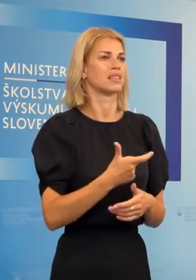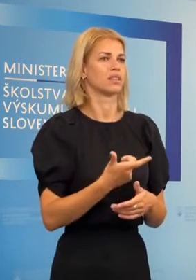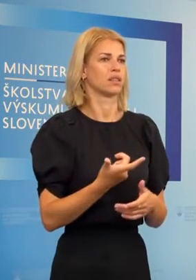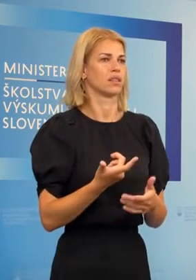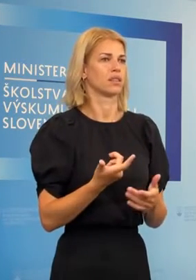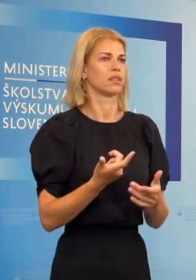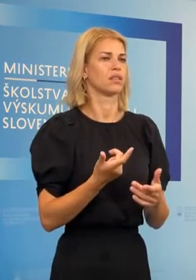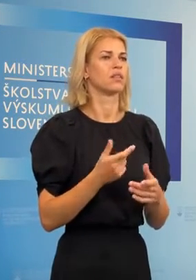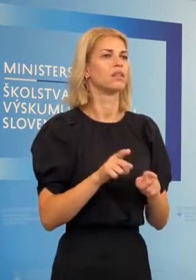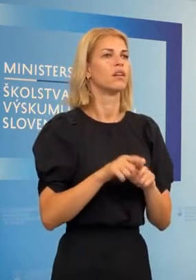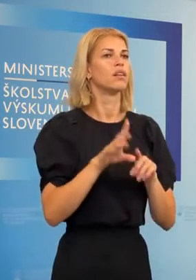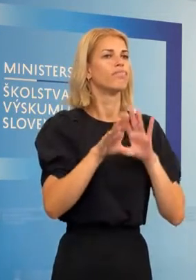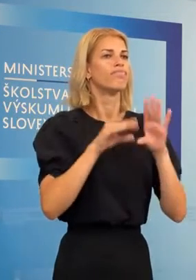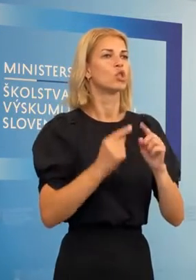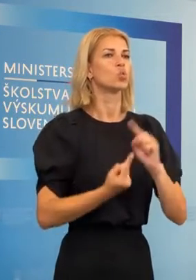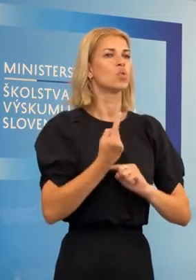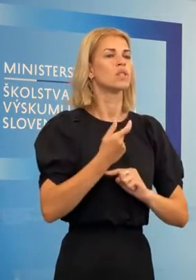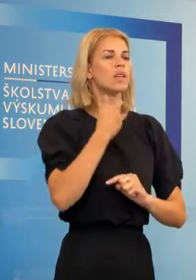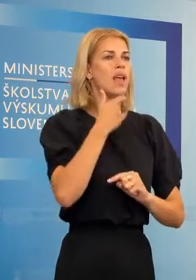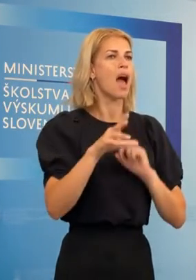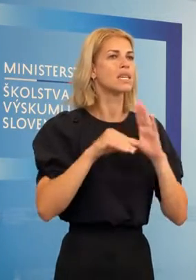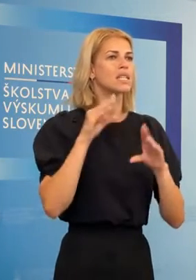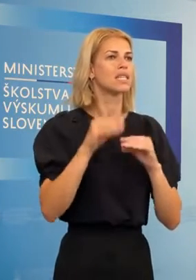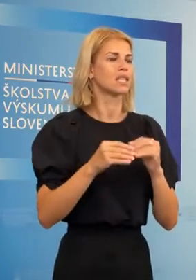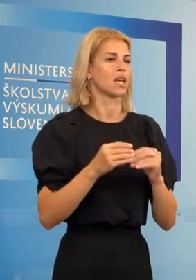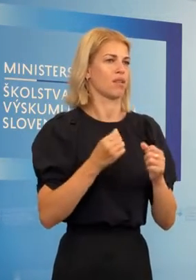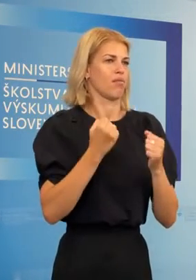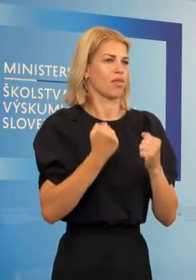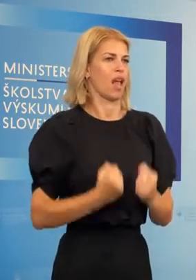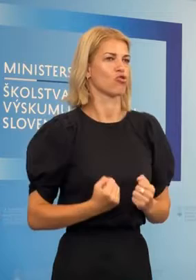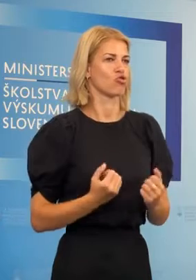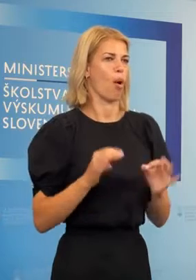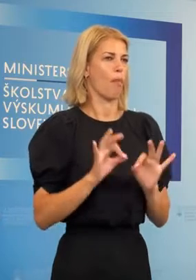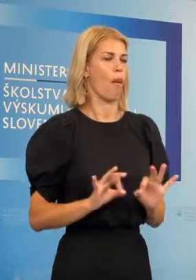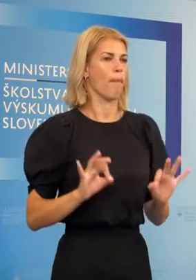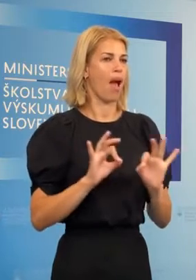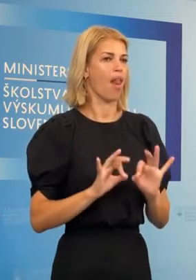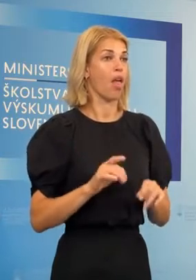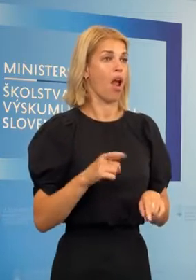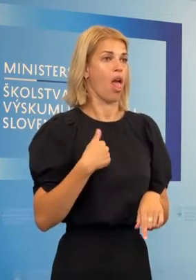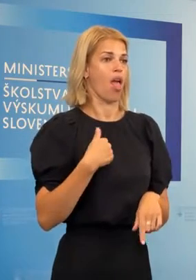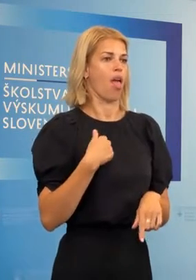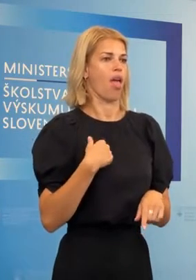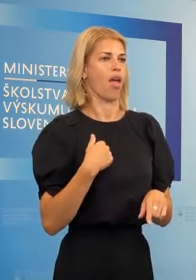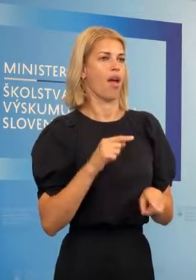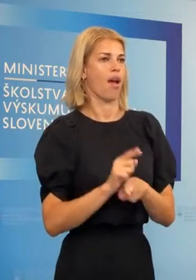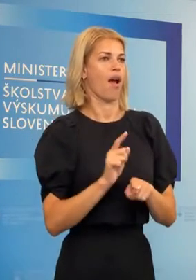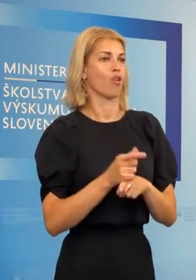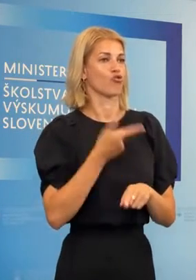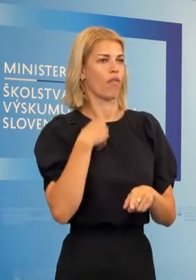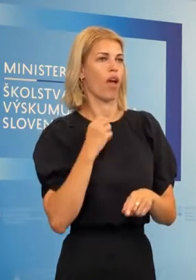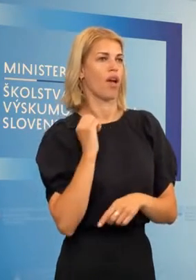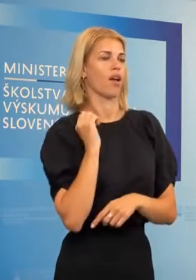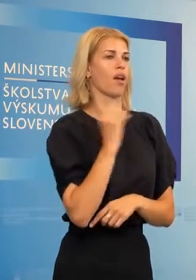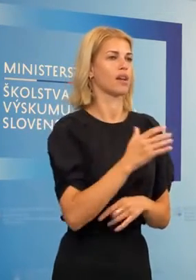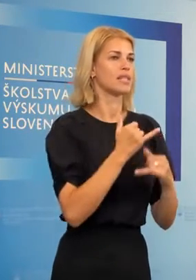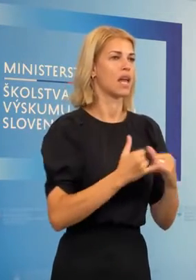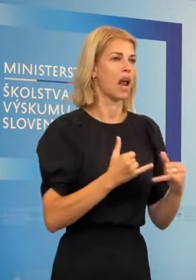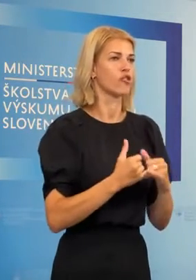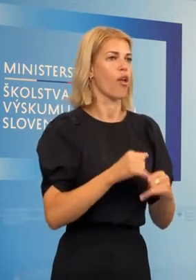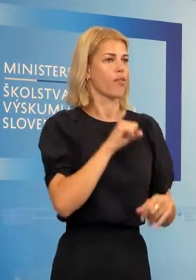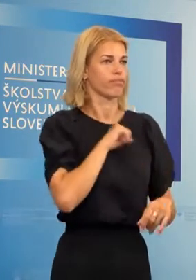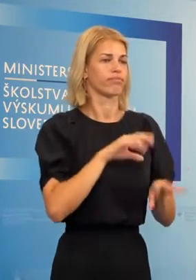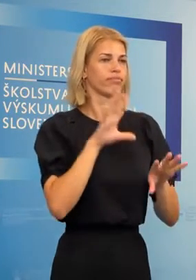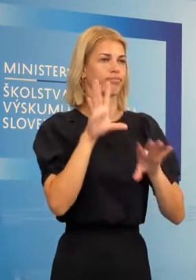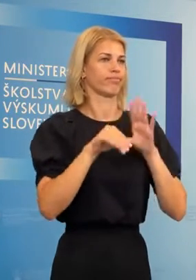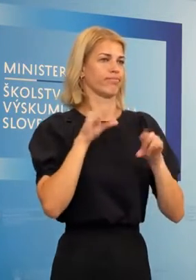náročnejšie, ako keď sme viac menej donútení individuálne fungovať v societe našich rovesníkov alebo teda kolegov, ktorí